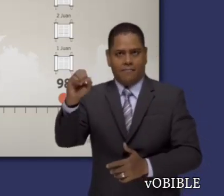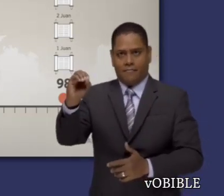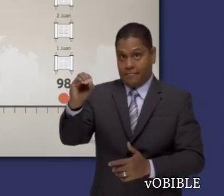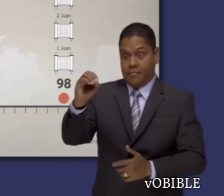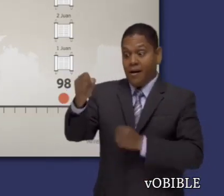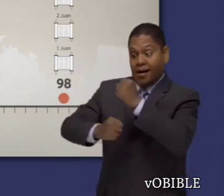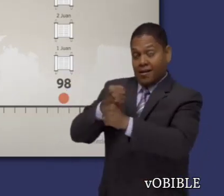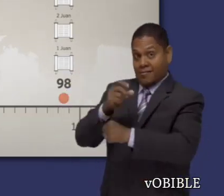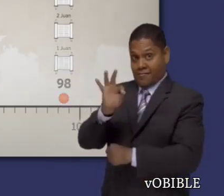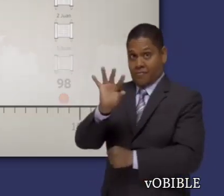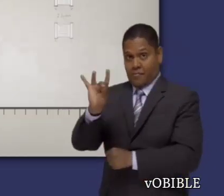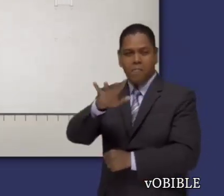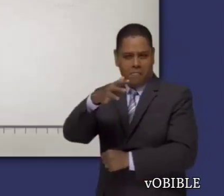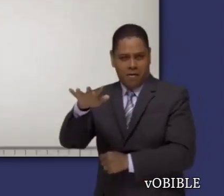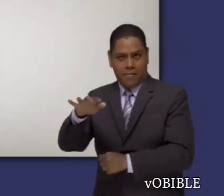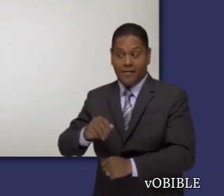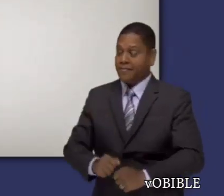evangelio en la misma época.